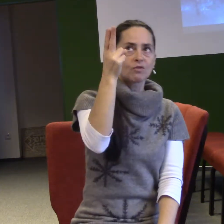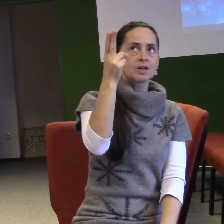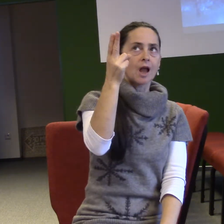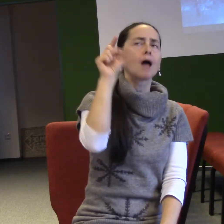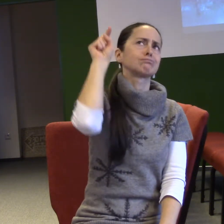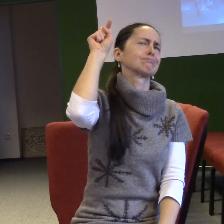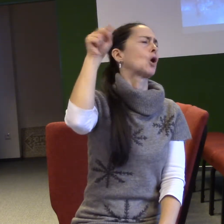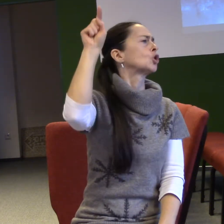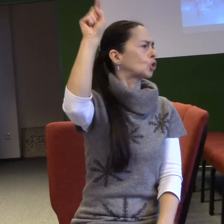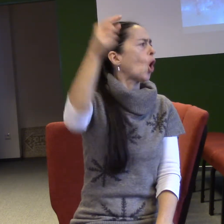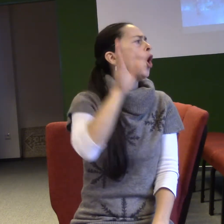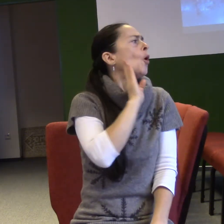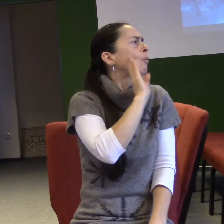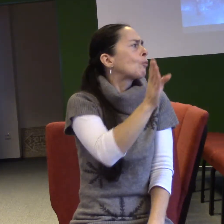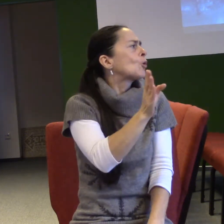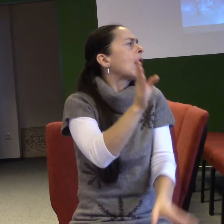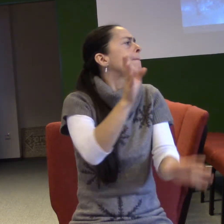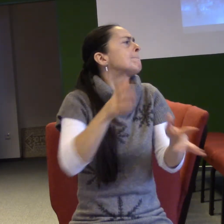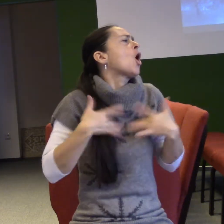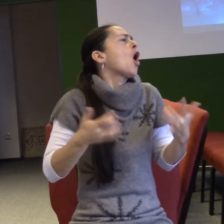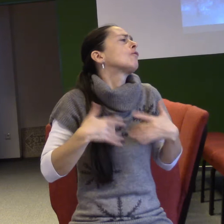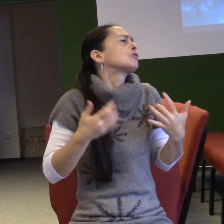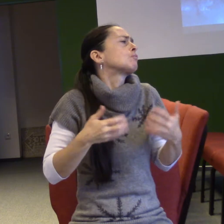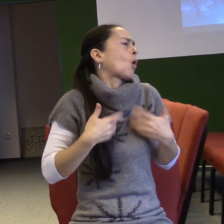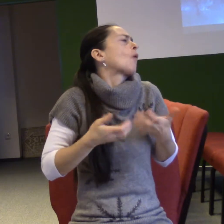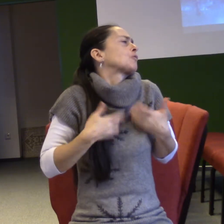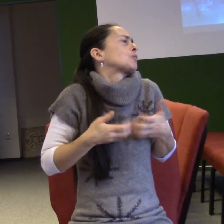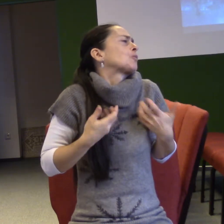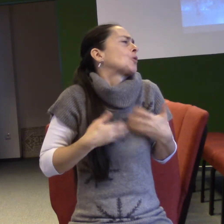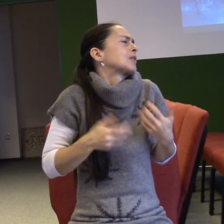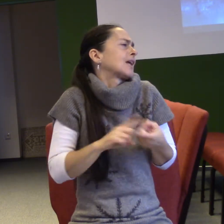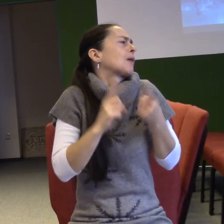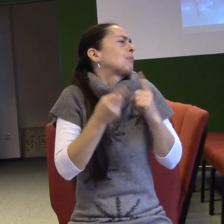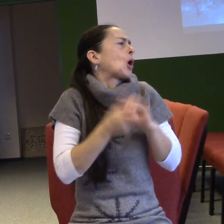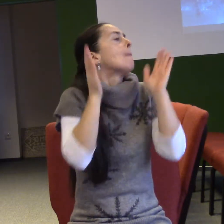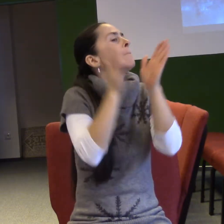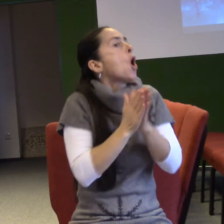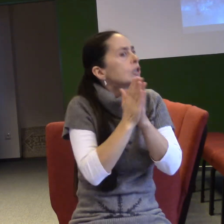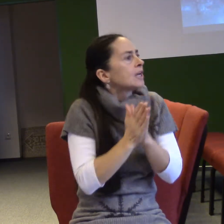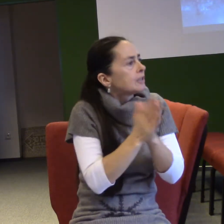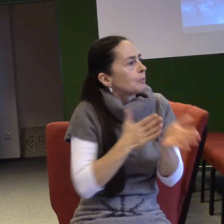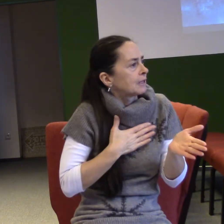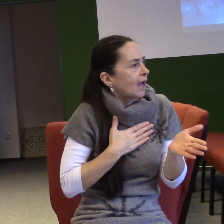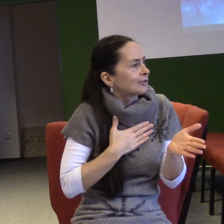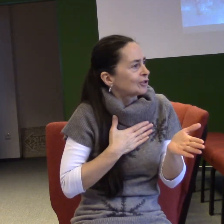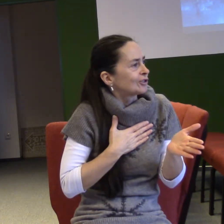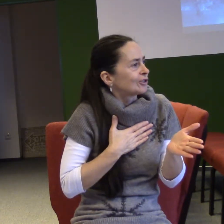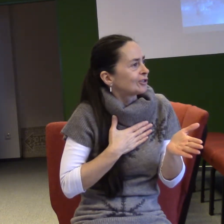a naši víru v tom, co Bůh může udělat na základě jednoduché, prosté modlitby. A stalo se to právě